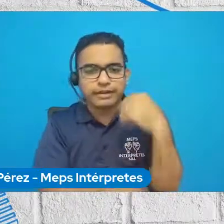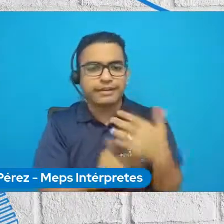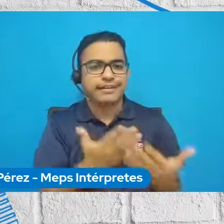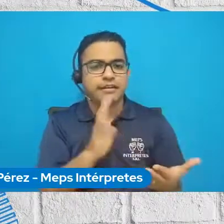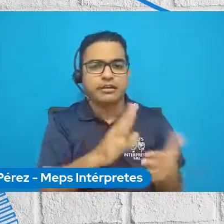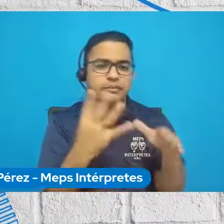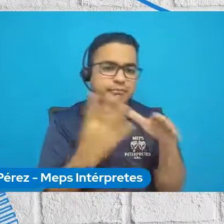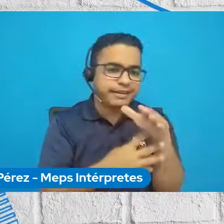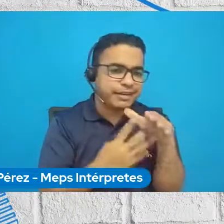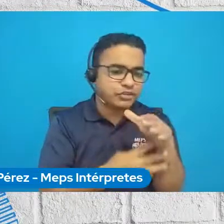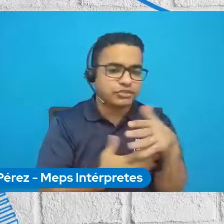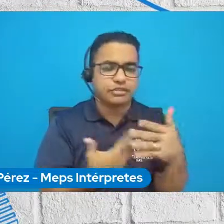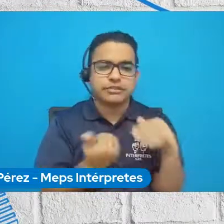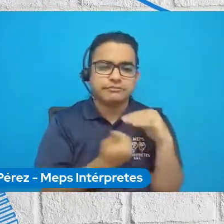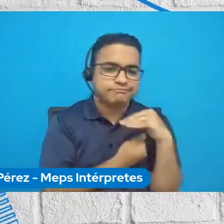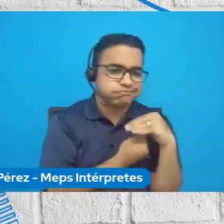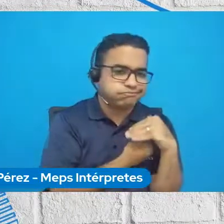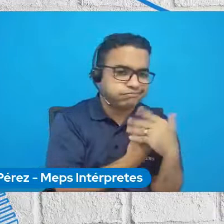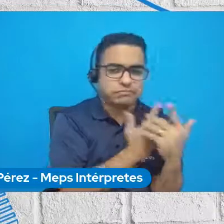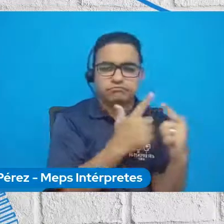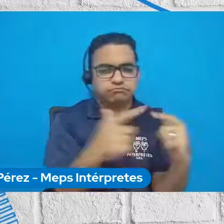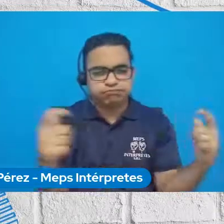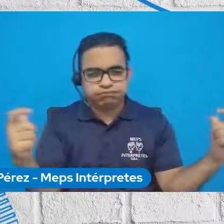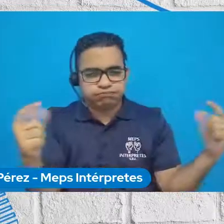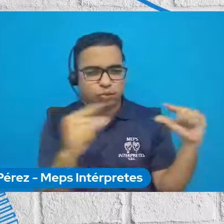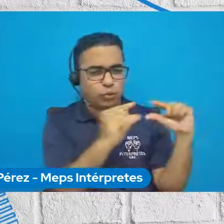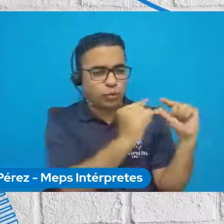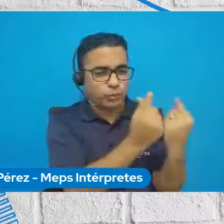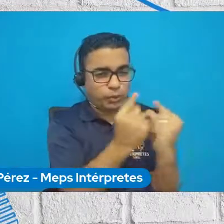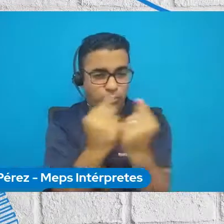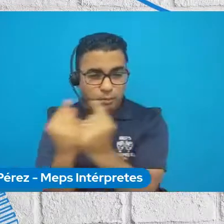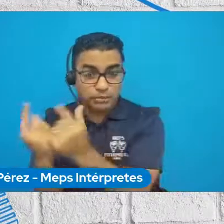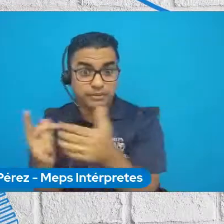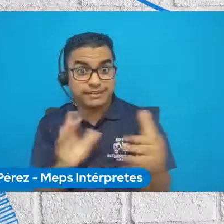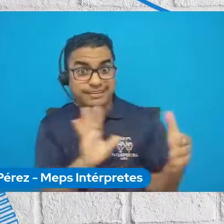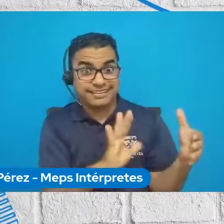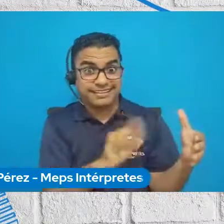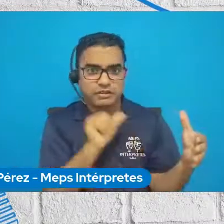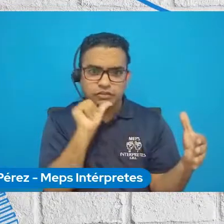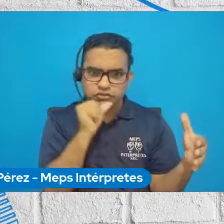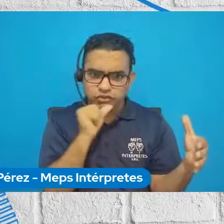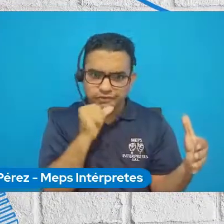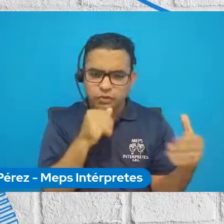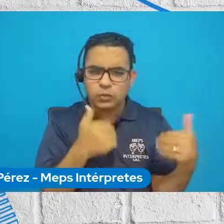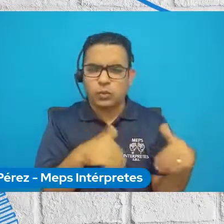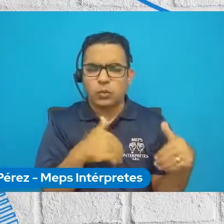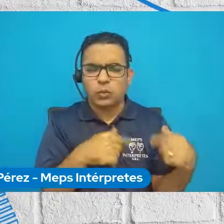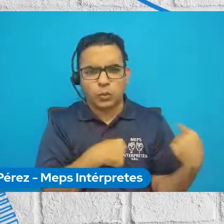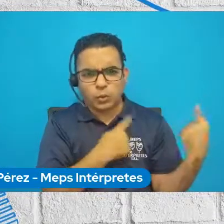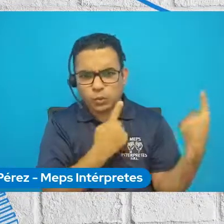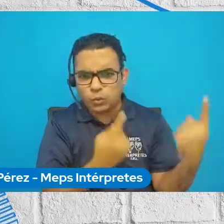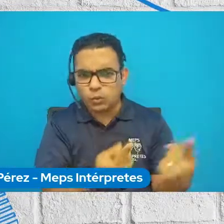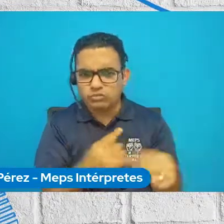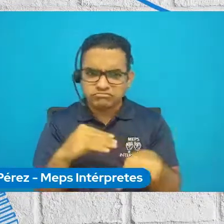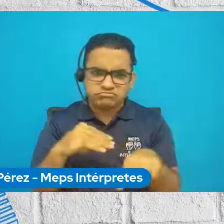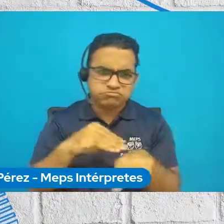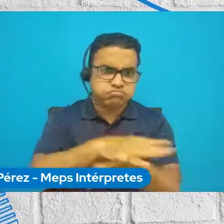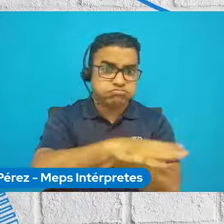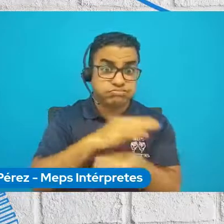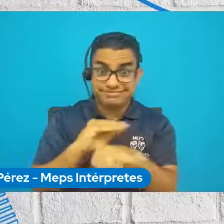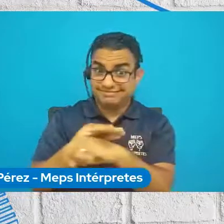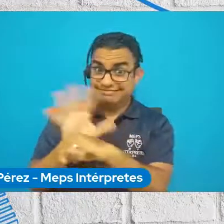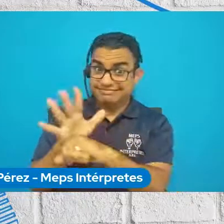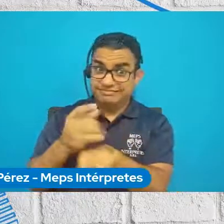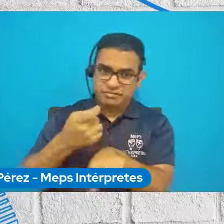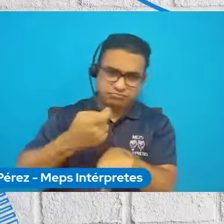migrantes y refugiadas, entre otros grupos, son las personas que han sufrido más los efectos de la pandemia.